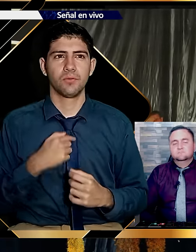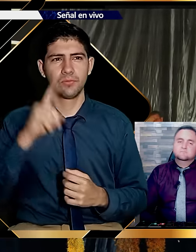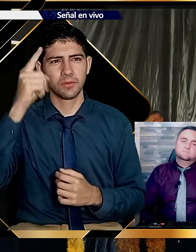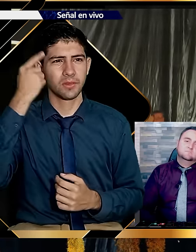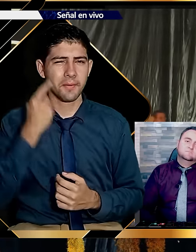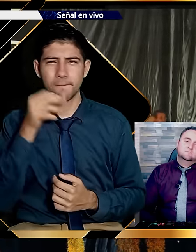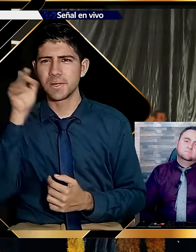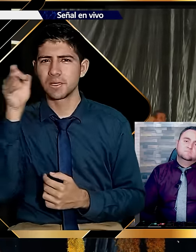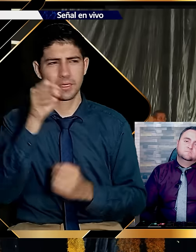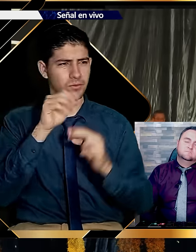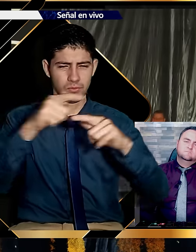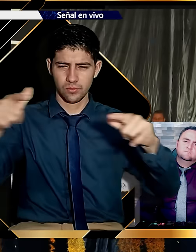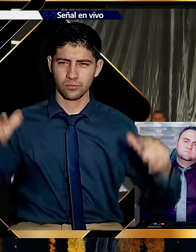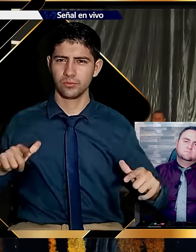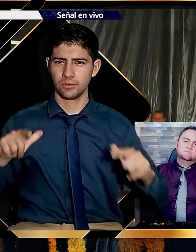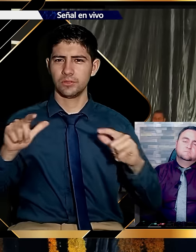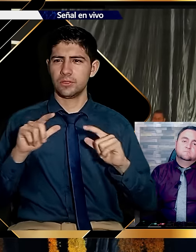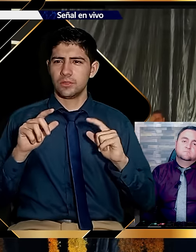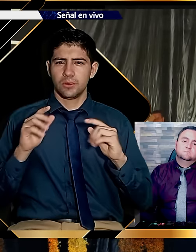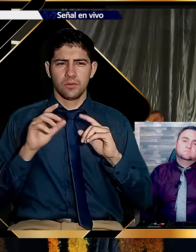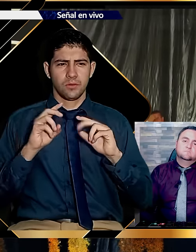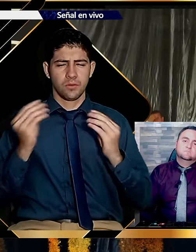Fue mi primer predicación en un coliseo.